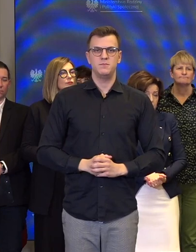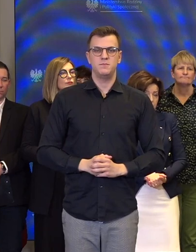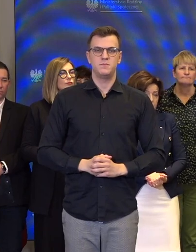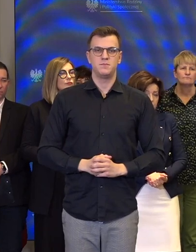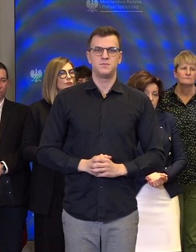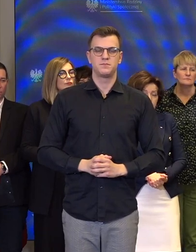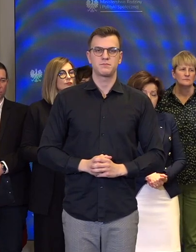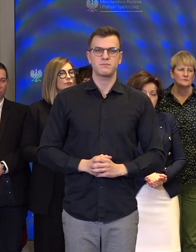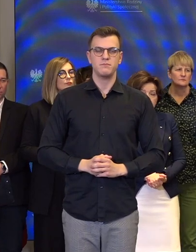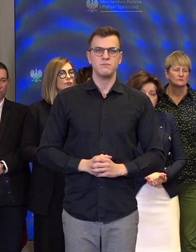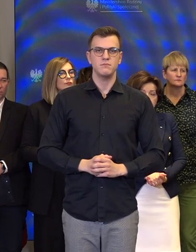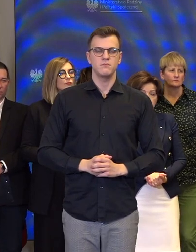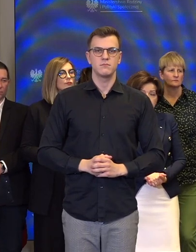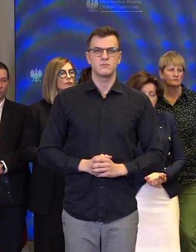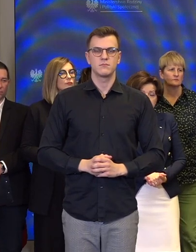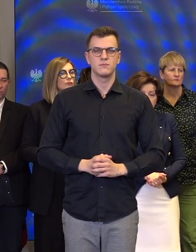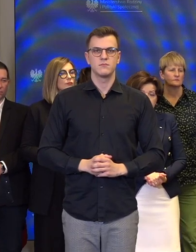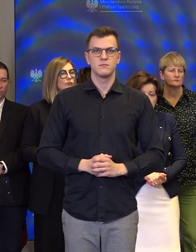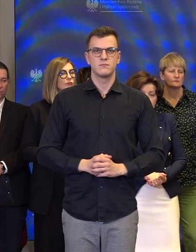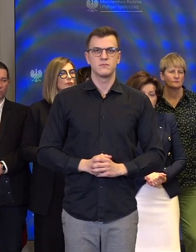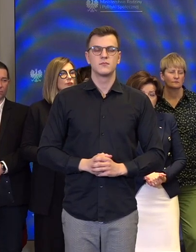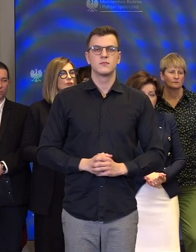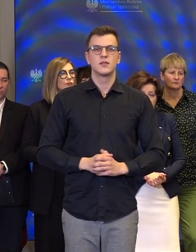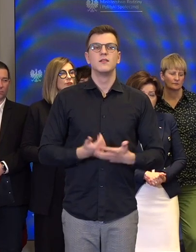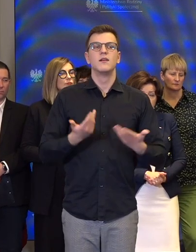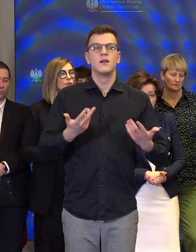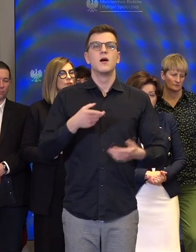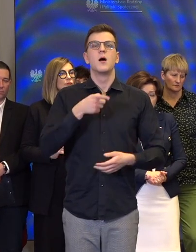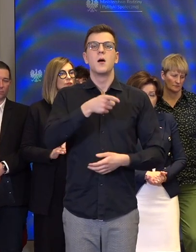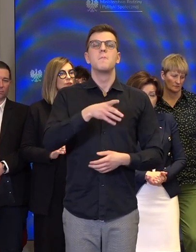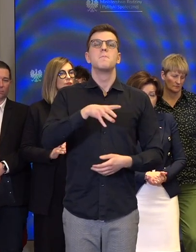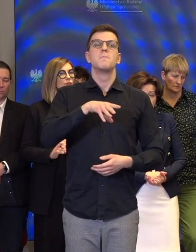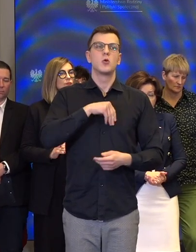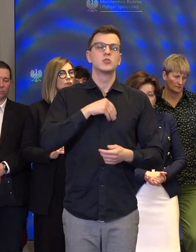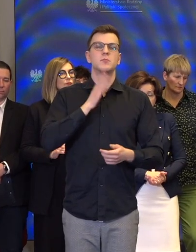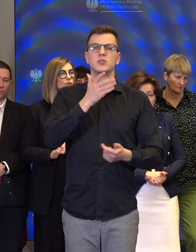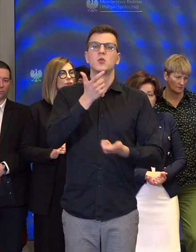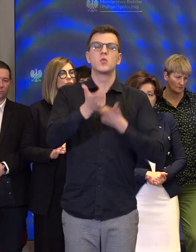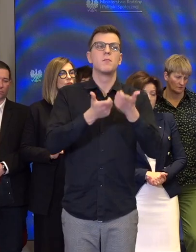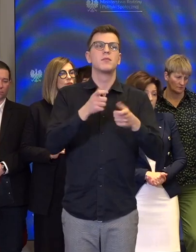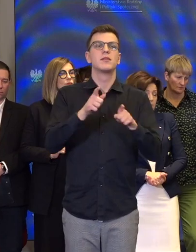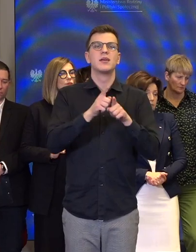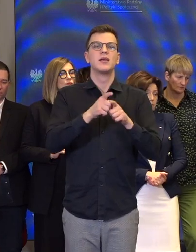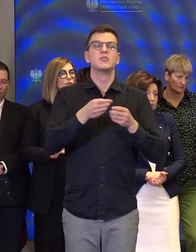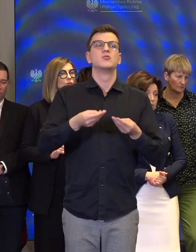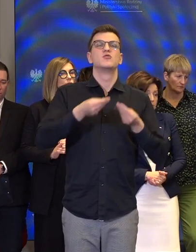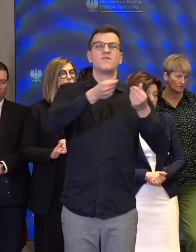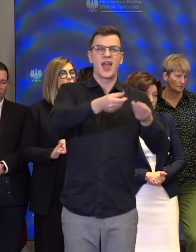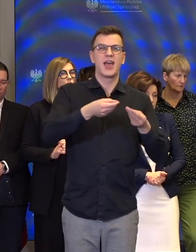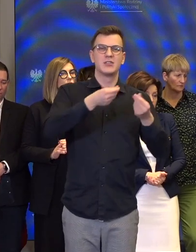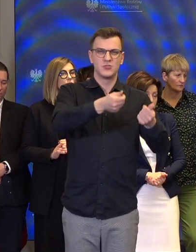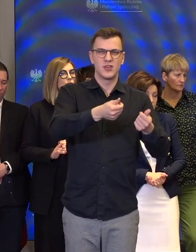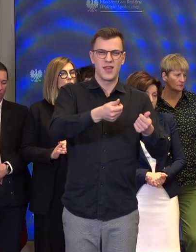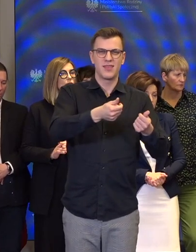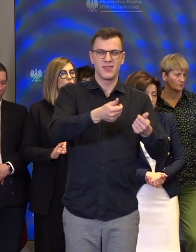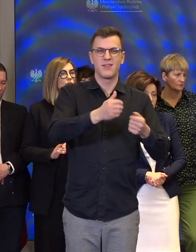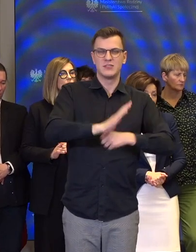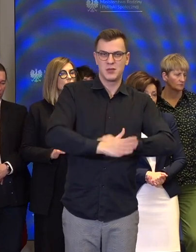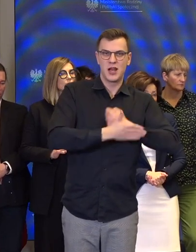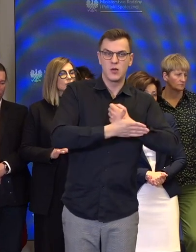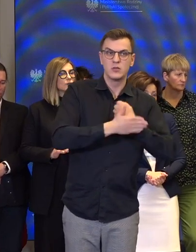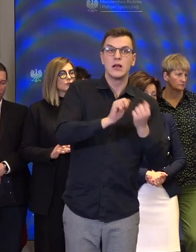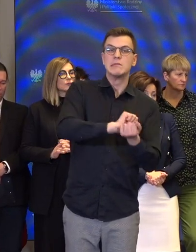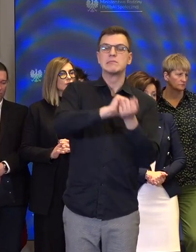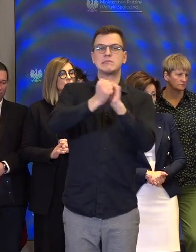wprowadzony element, możliwość wymiany tego świadczenia wspierającego na godziny asystenckie,